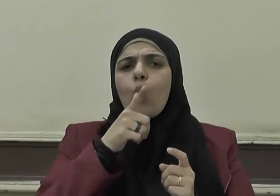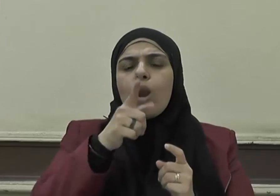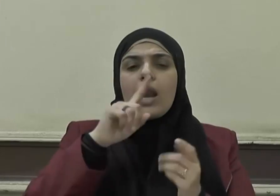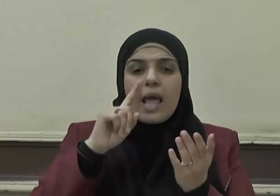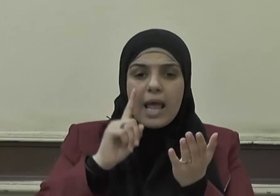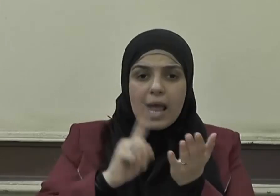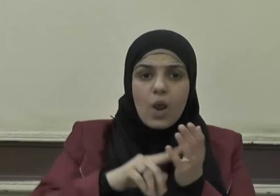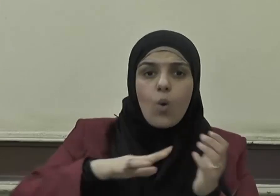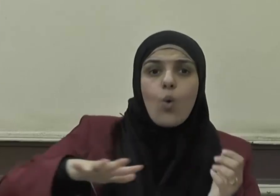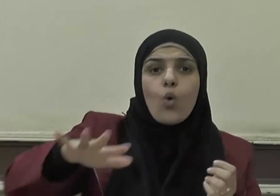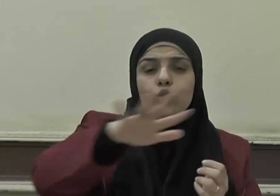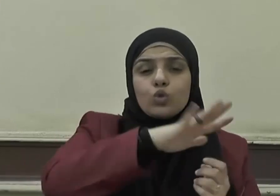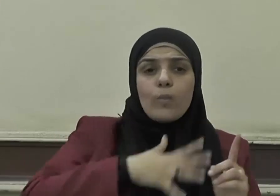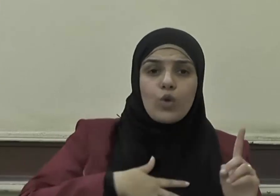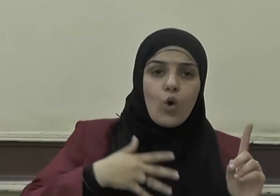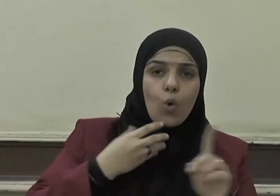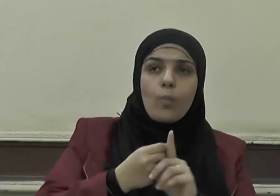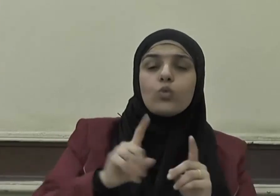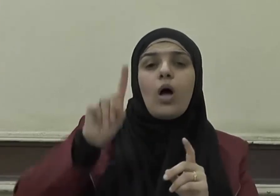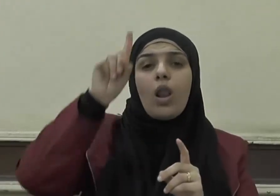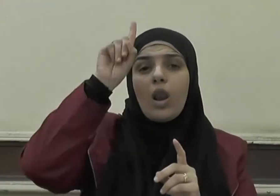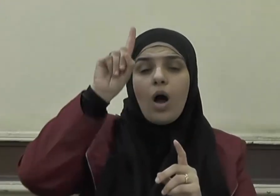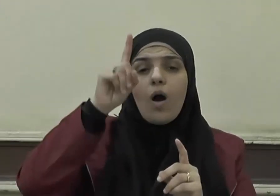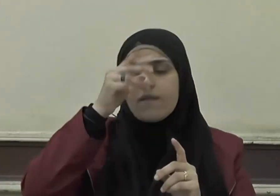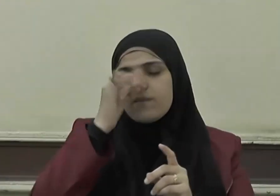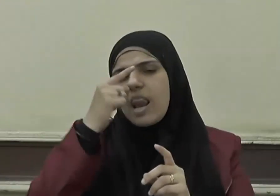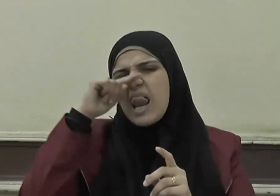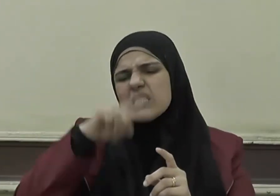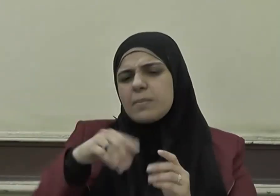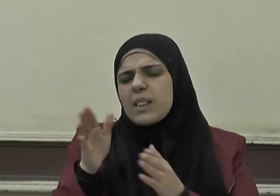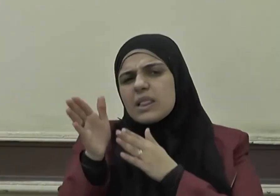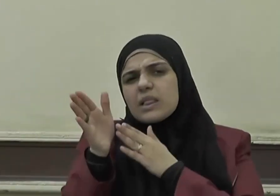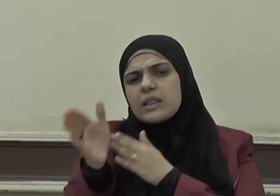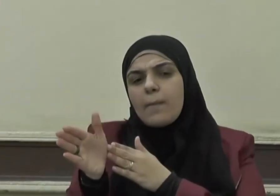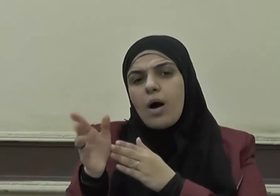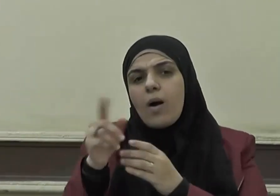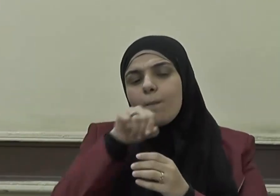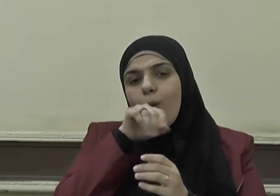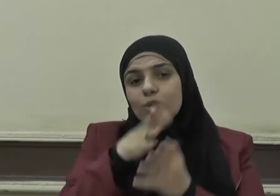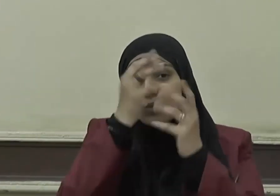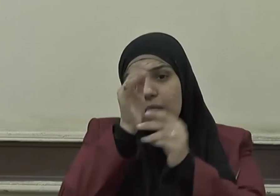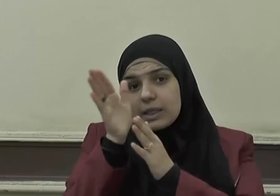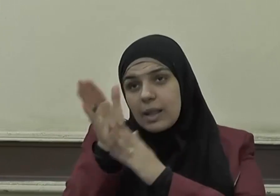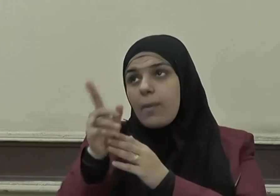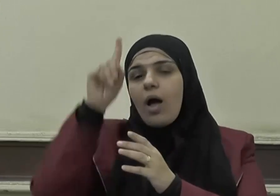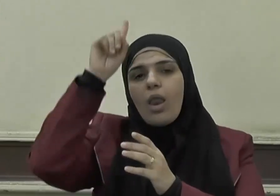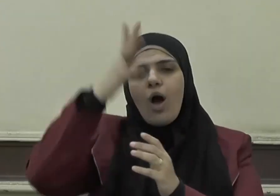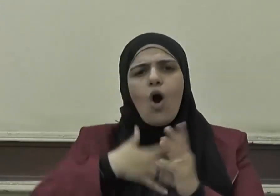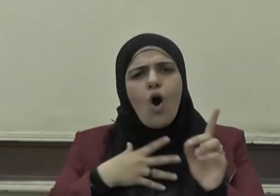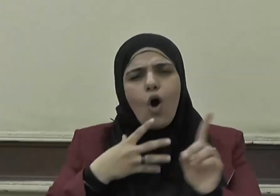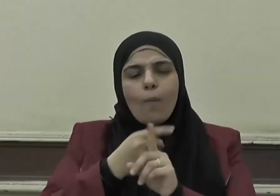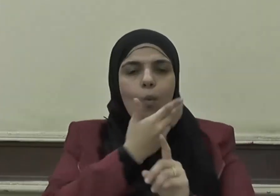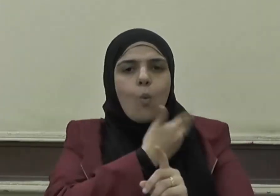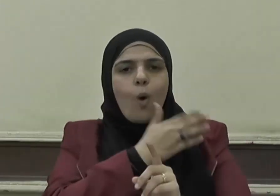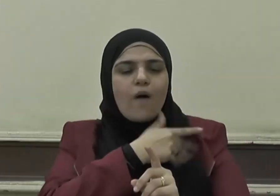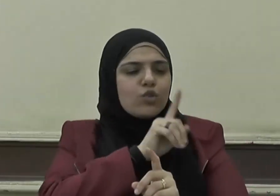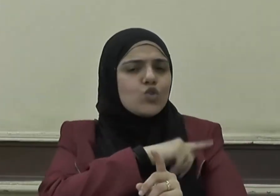كنتم تحبون الله فاتبعوني يحببكم الله ويغفر لكم ذنوبكم